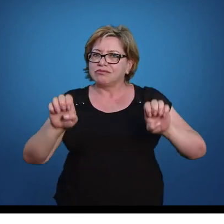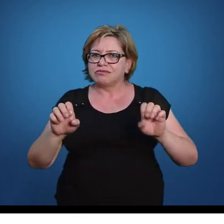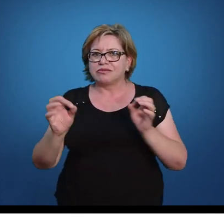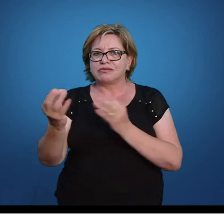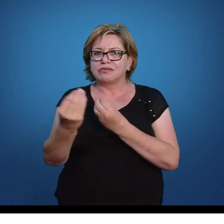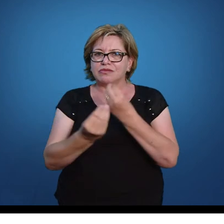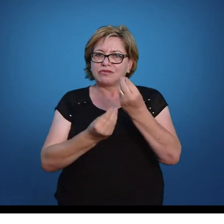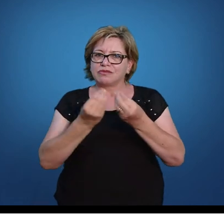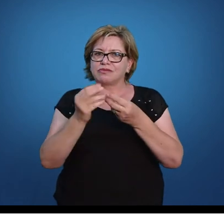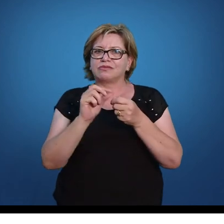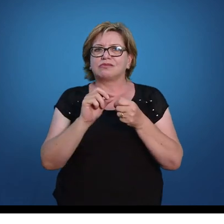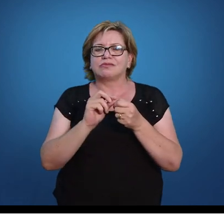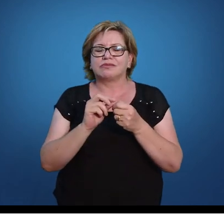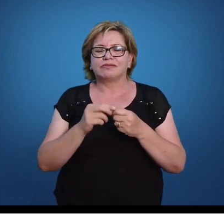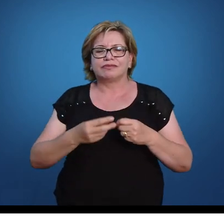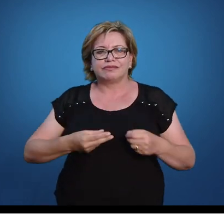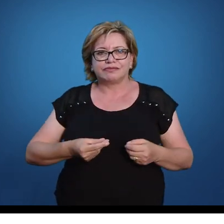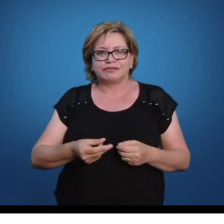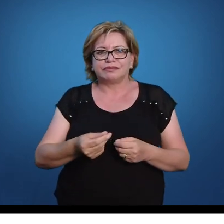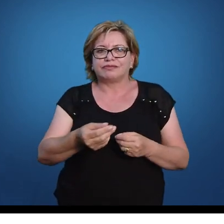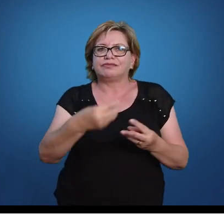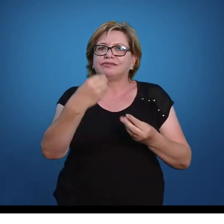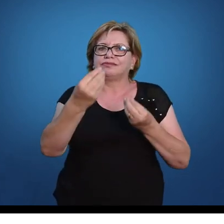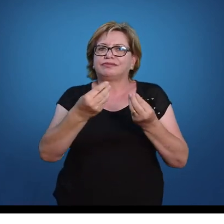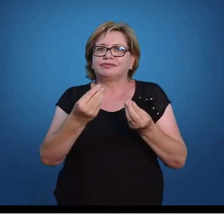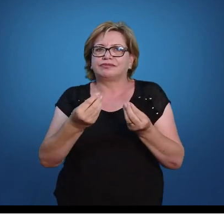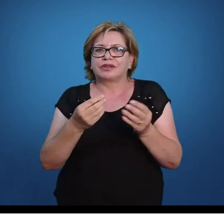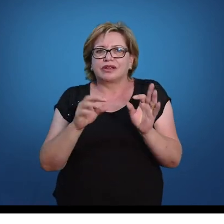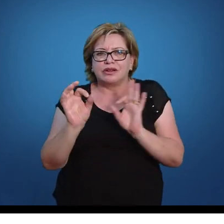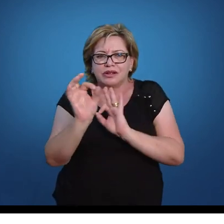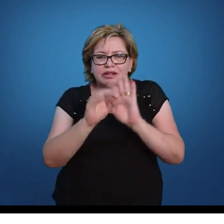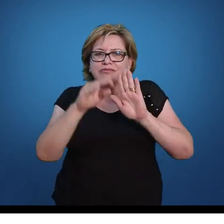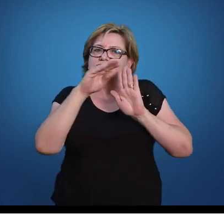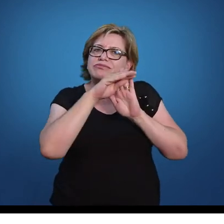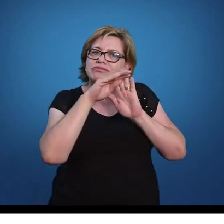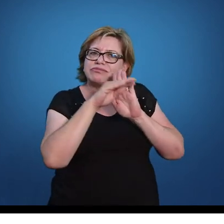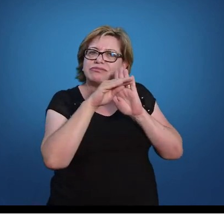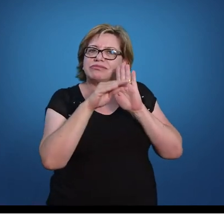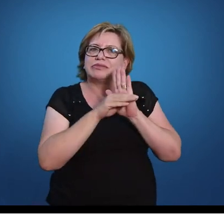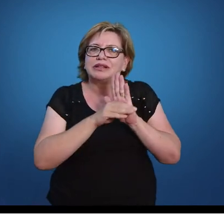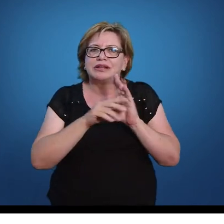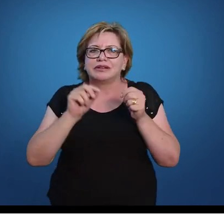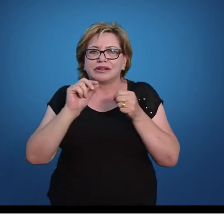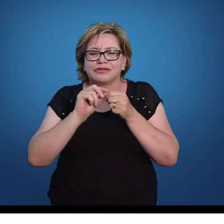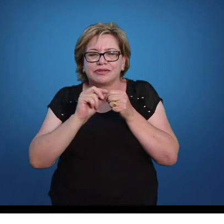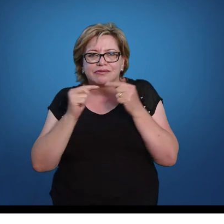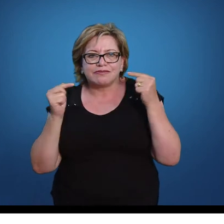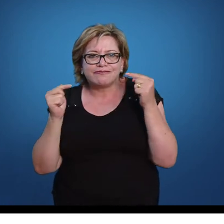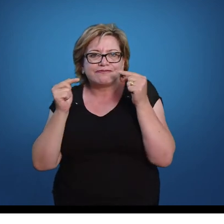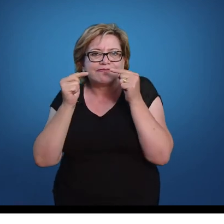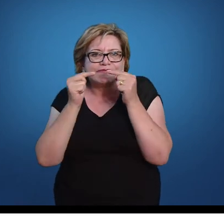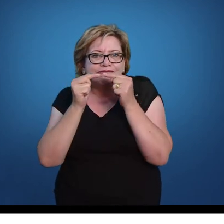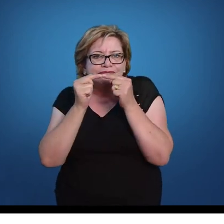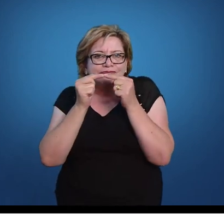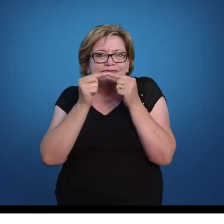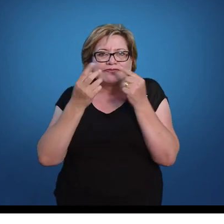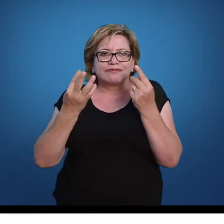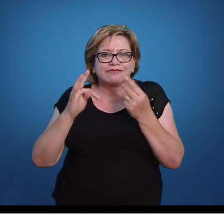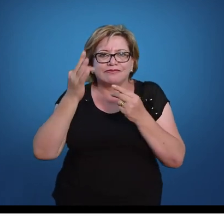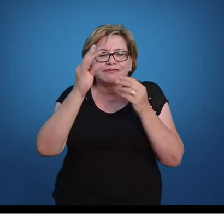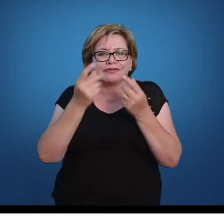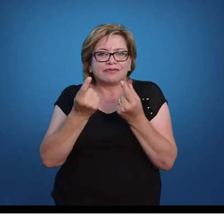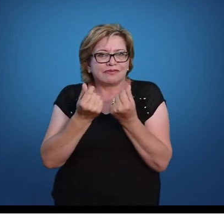dados ao longo de um desenho de projeto, para que combinado a técnica de orçamento e